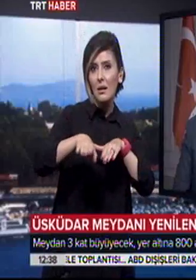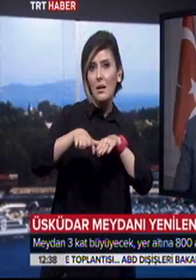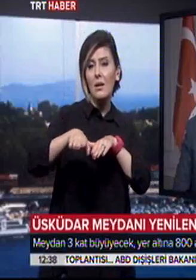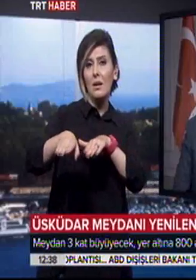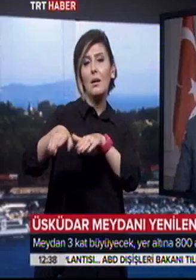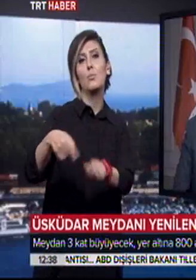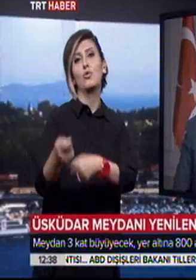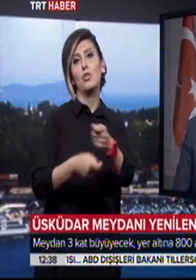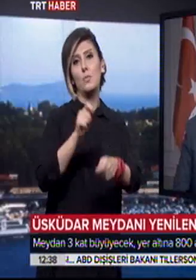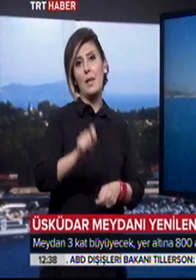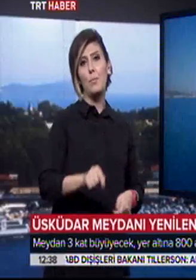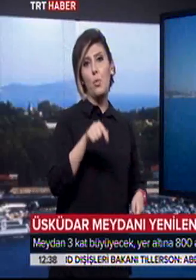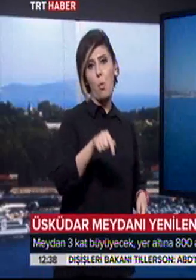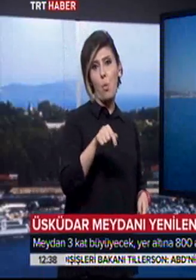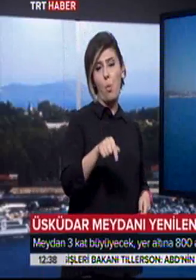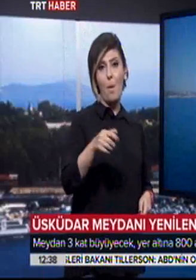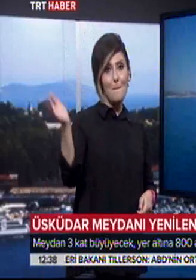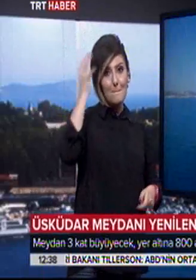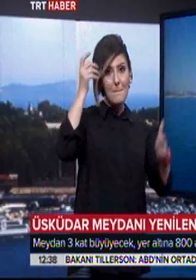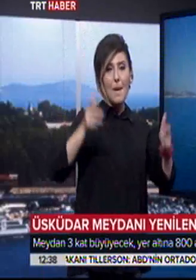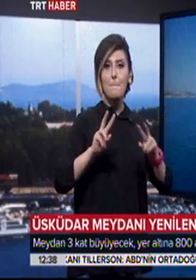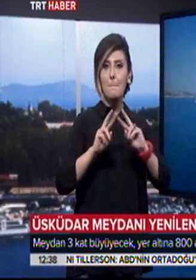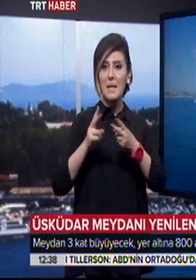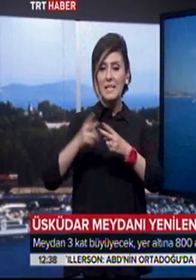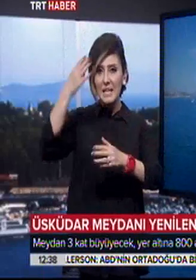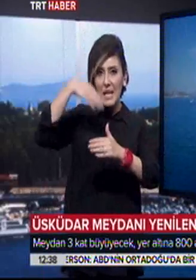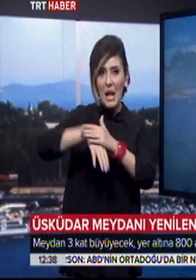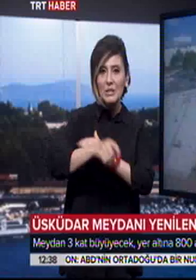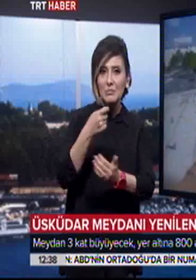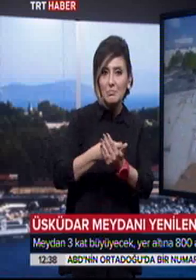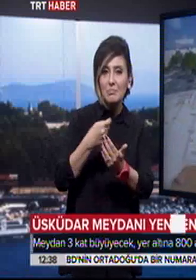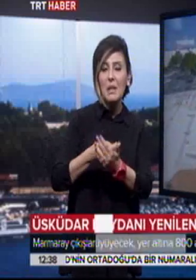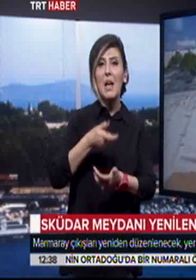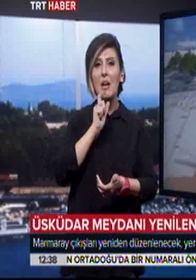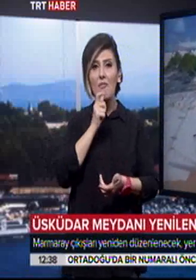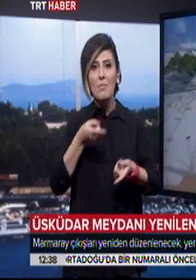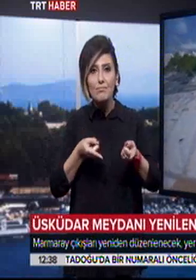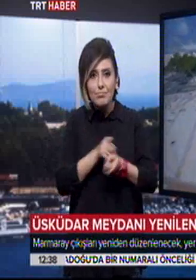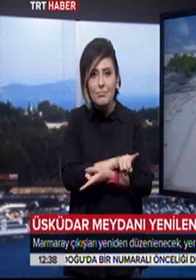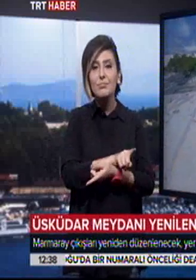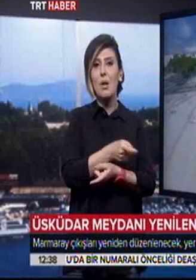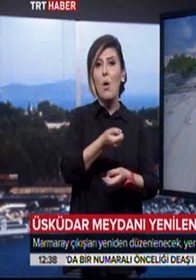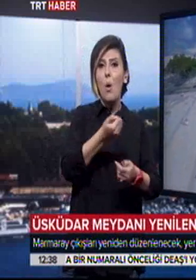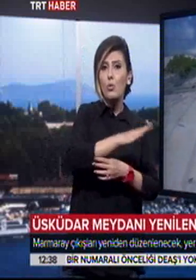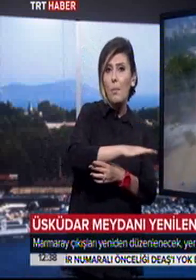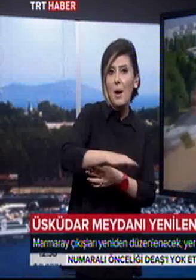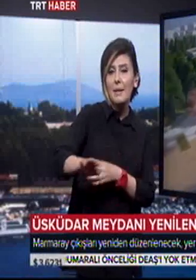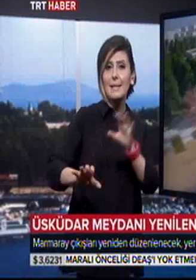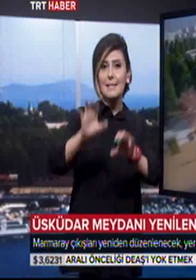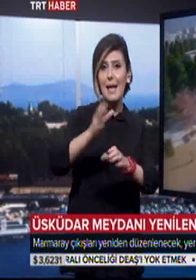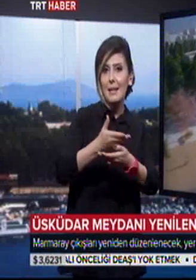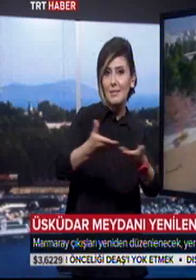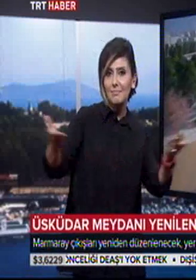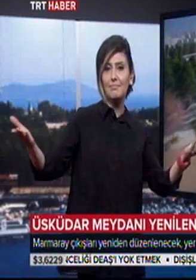çalışma yapılıyor orada. Meydanda mağazalar, yeraltı çarşısı, kafeteryalar, yeraltında katlı otoparklar, sergi holu,